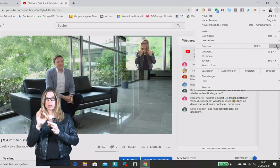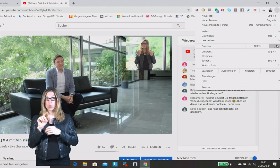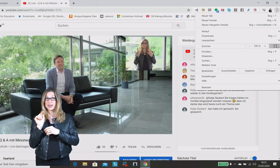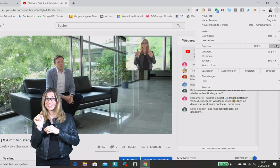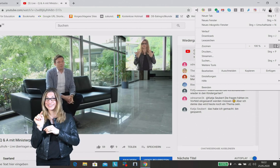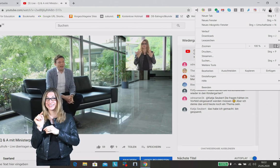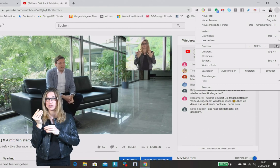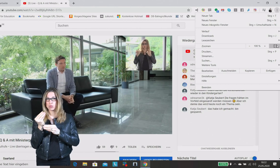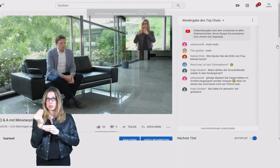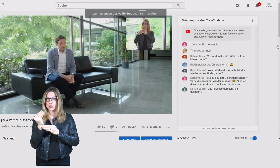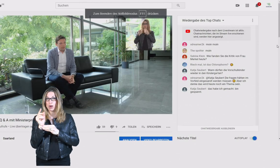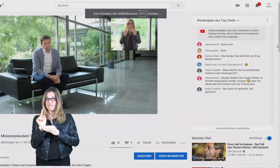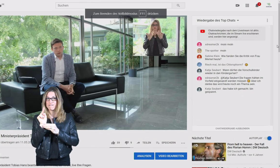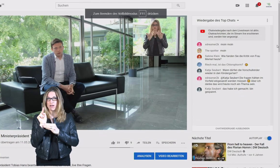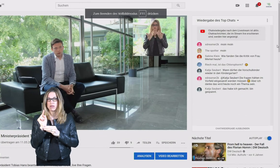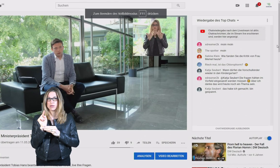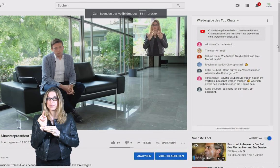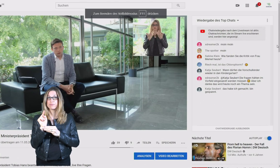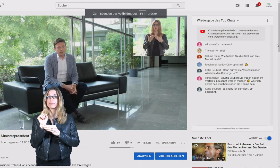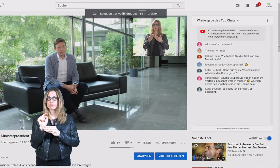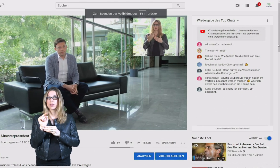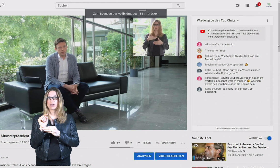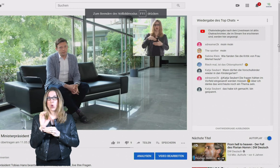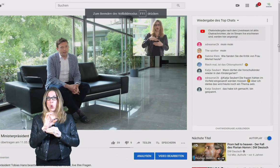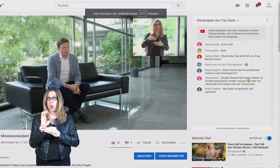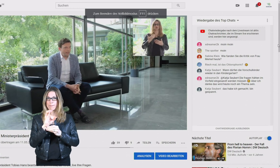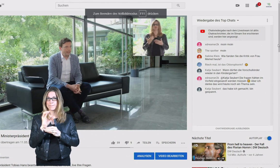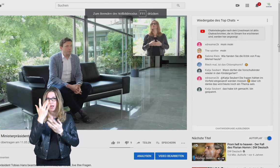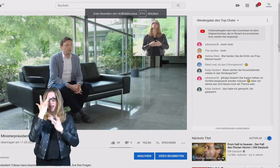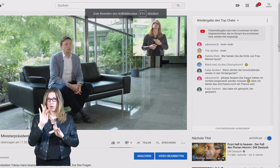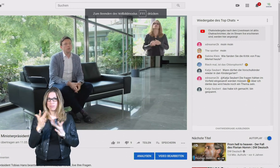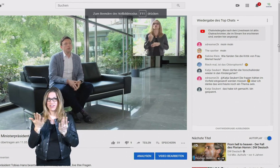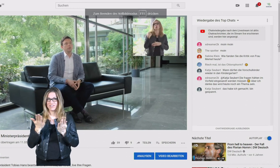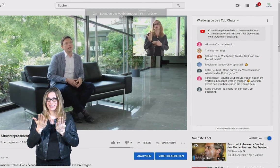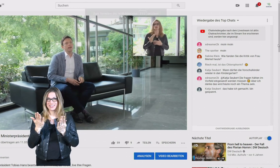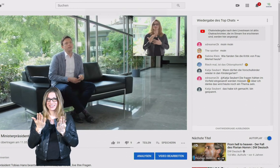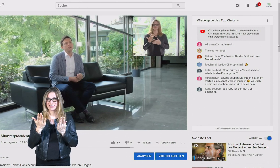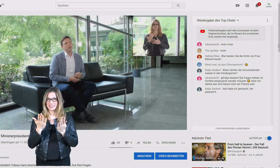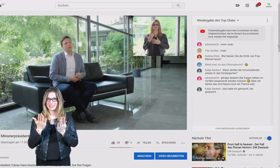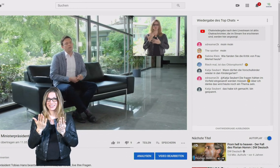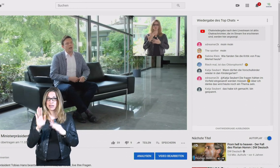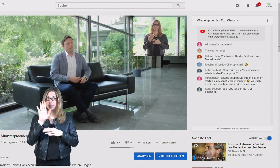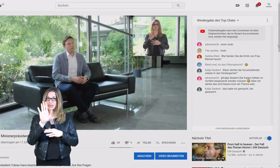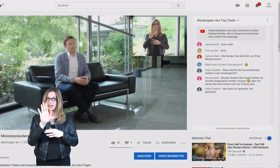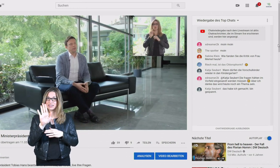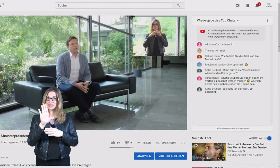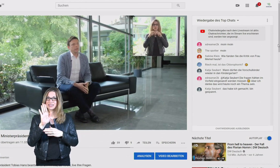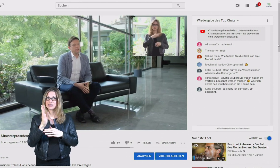drücken, dann erlaubt Ihnen Chrome, dass Sie sich nur noch auf das konzentrieren, was Sie im Moment